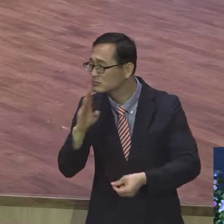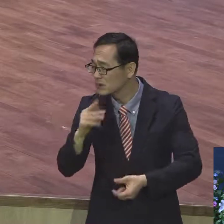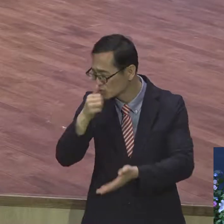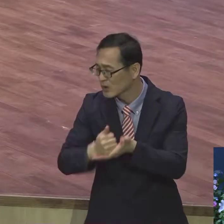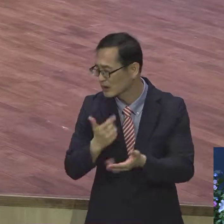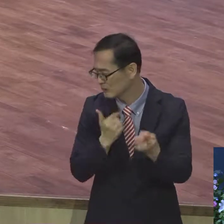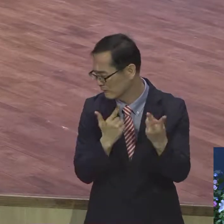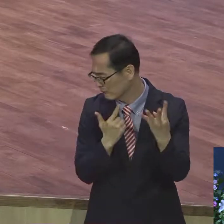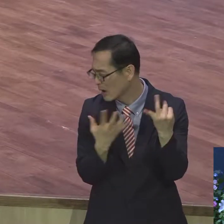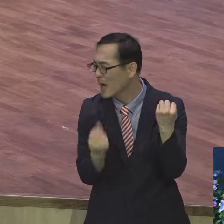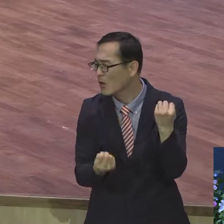그럼에도 불구하고